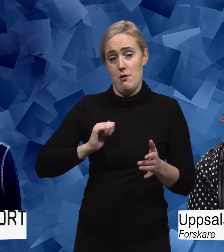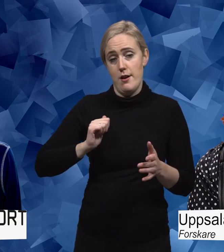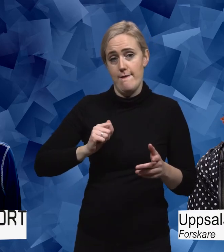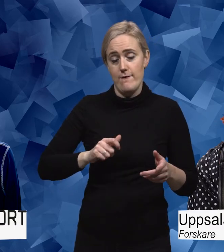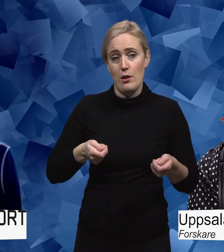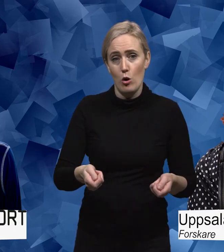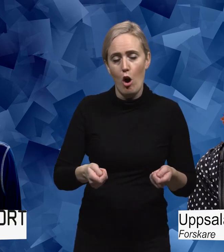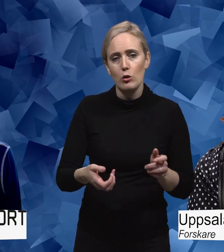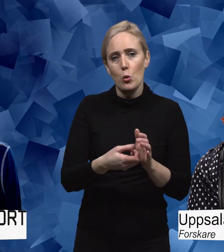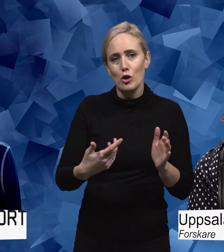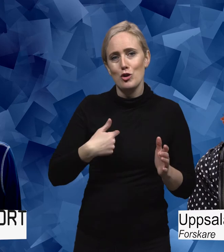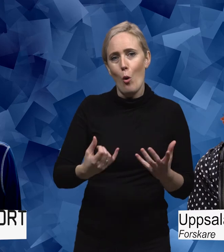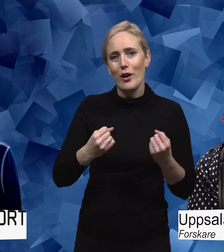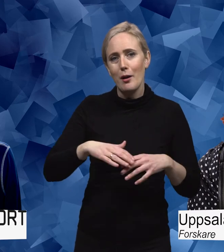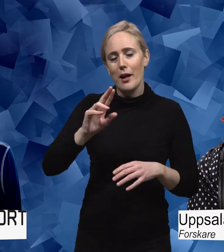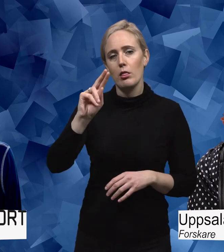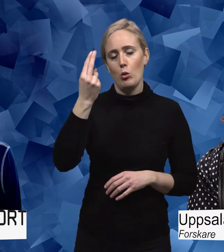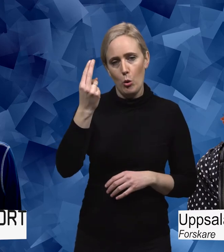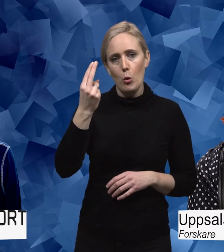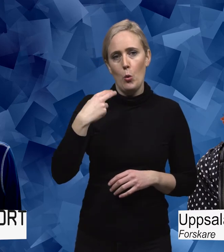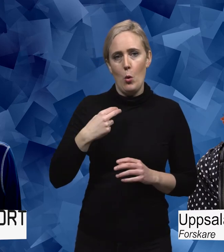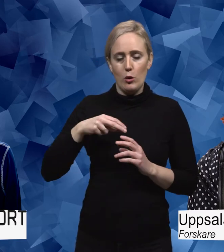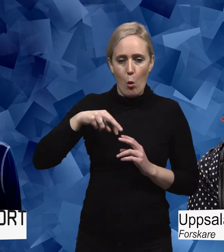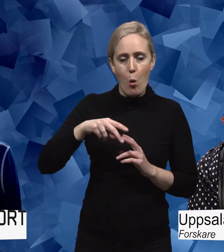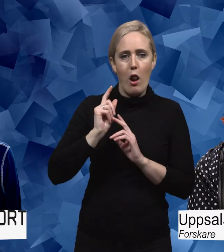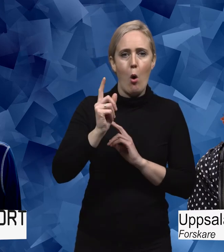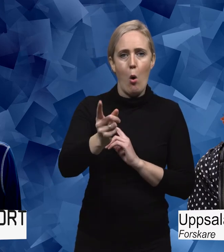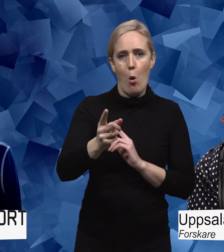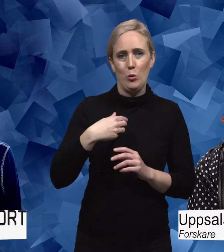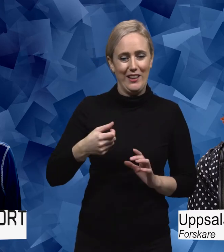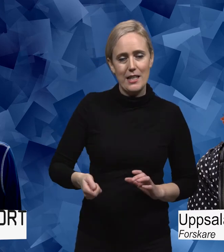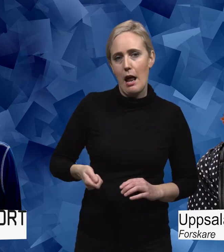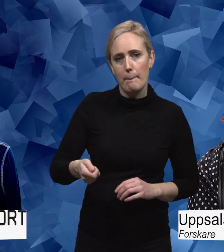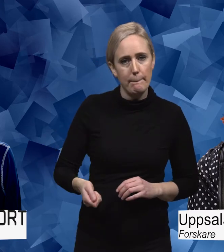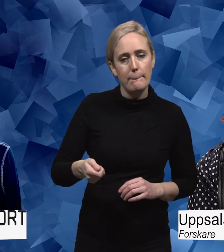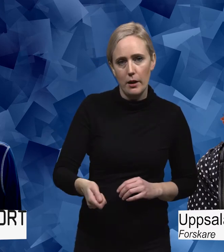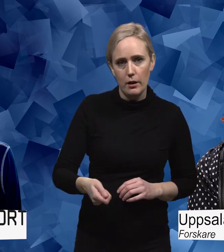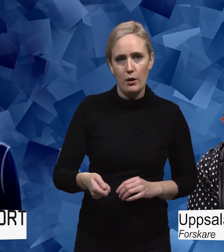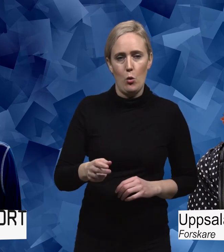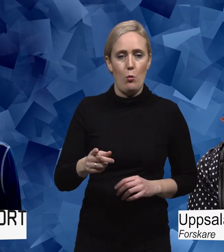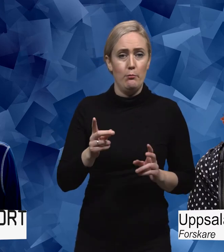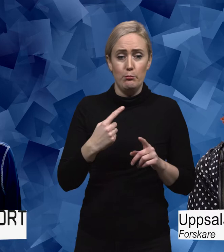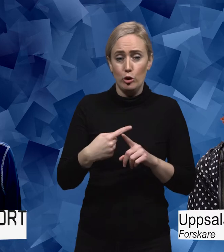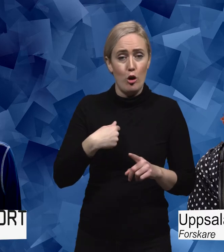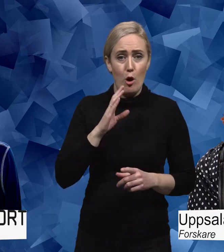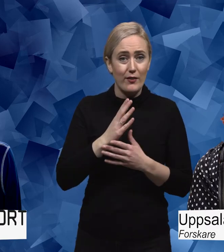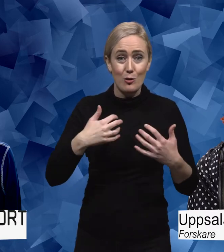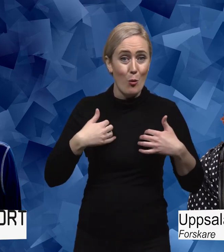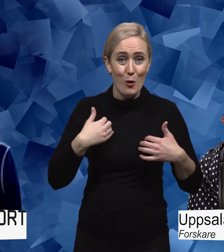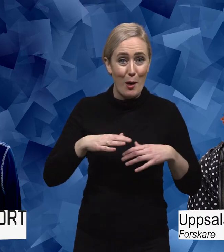än gjorde när jag gick med käpp. Så jag går mycket mer upprätt. Och jag lägger inte alls någon energi på att oroa mig som gick jättemycket energi för det tidigare. Som